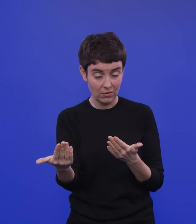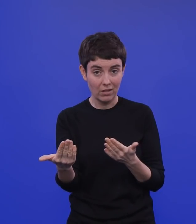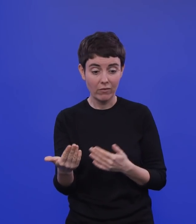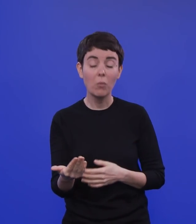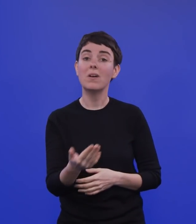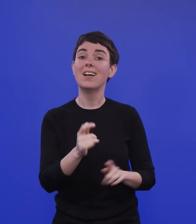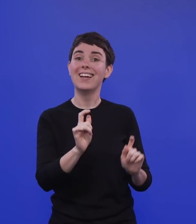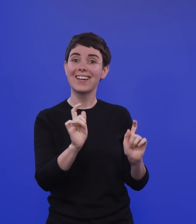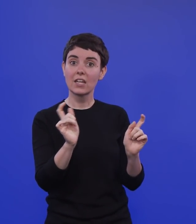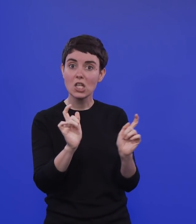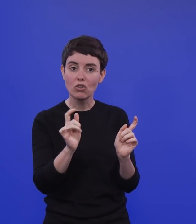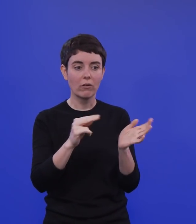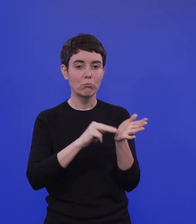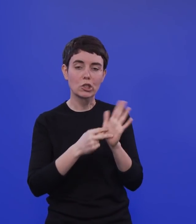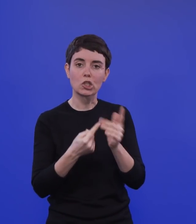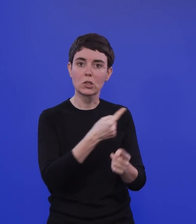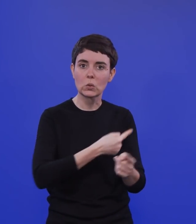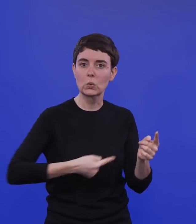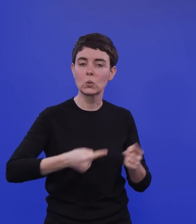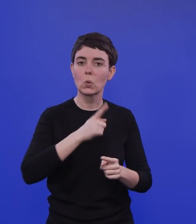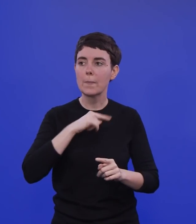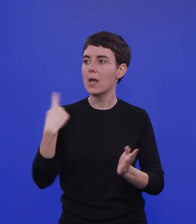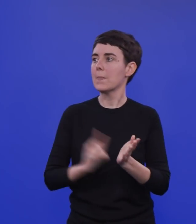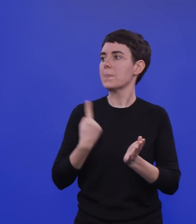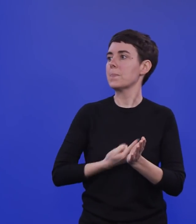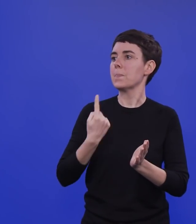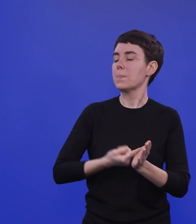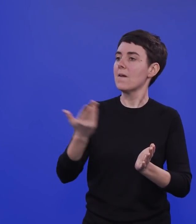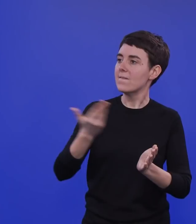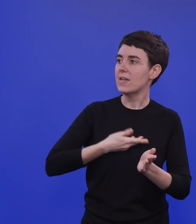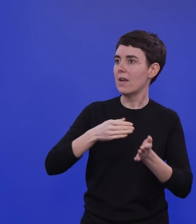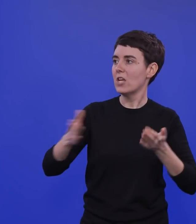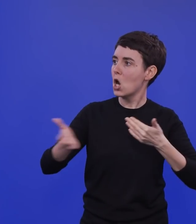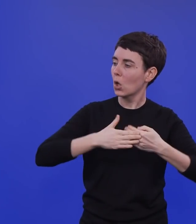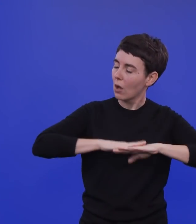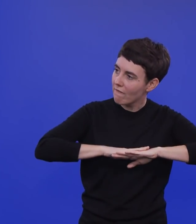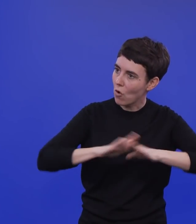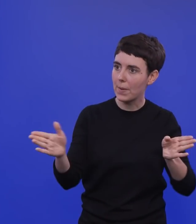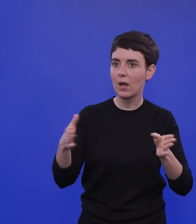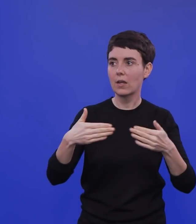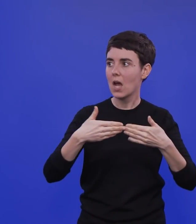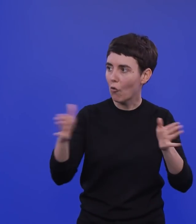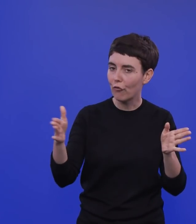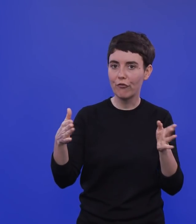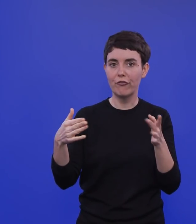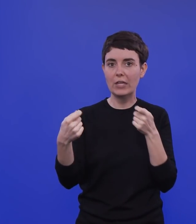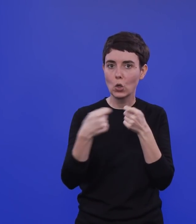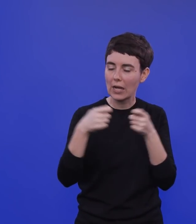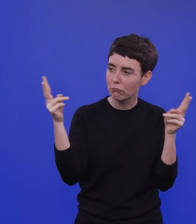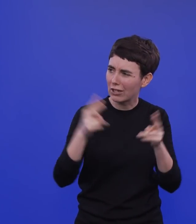und politischen Debatte sehr stark die Forderung kommt, jetzt die Kontaktmaßnahmen zu beenden und im Prinzip,